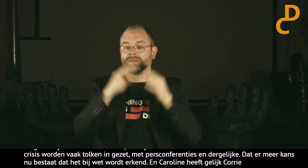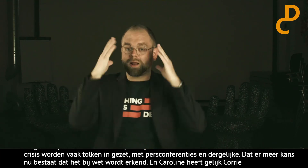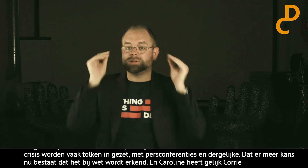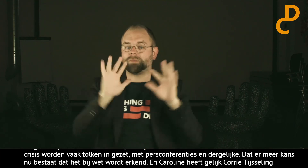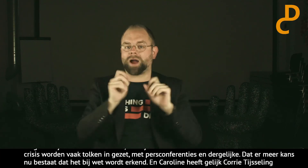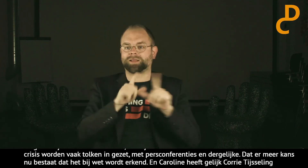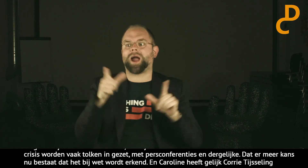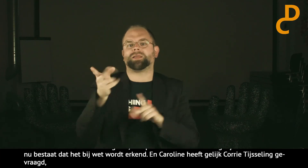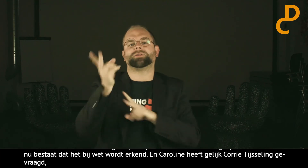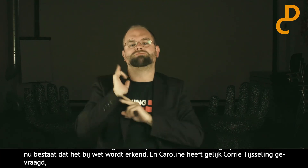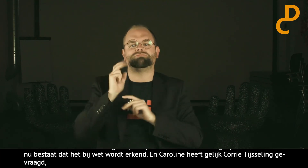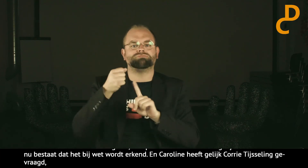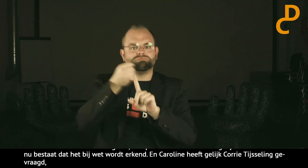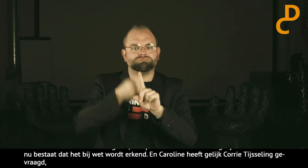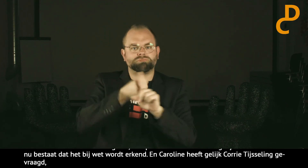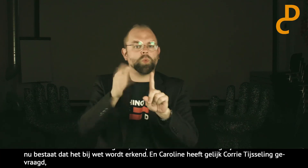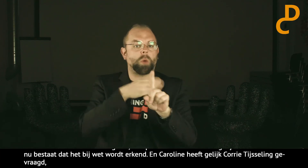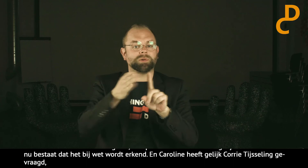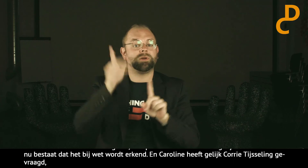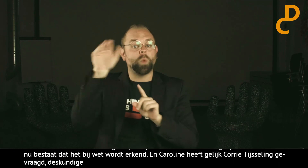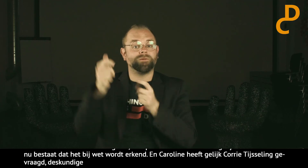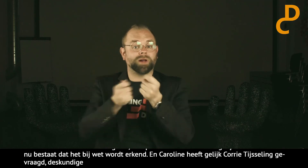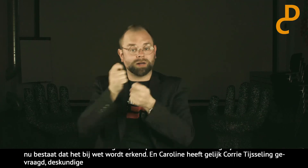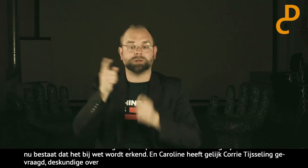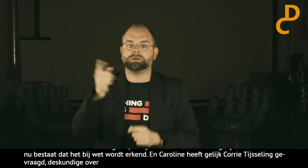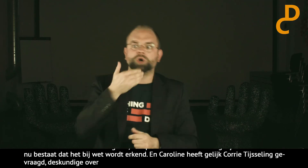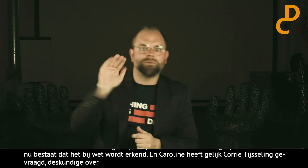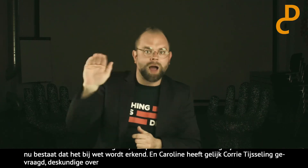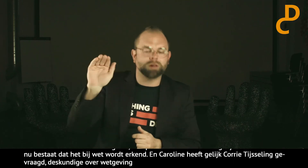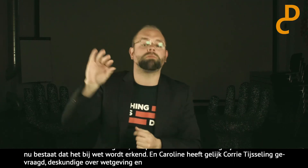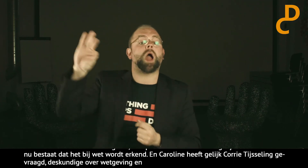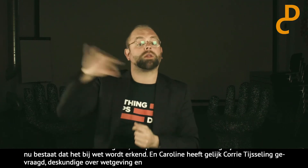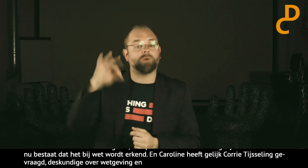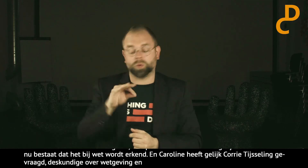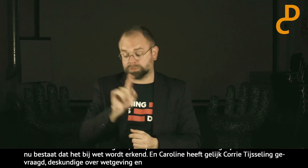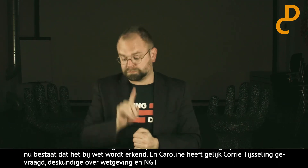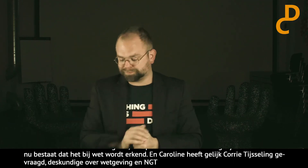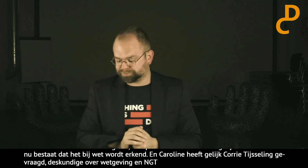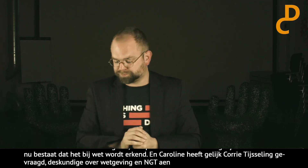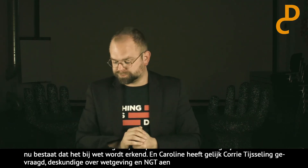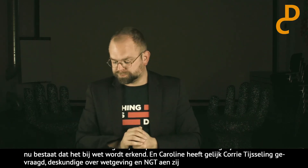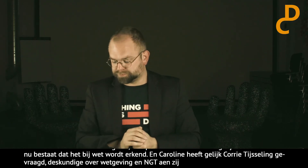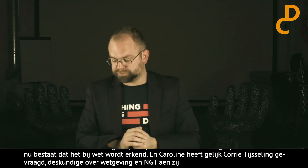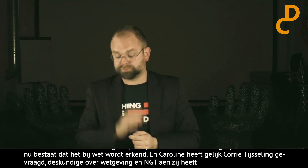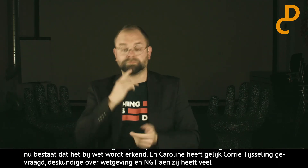wetgeving en de Nederlandse gebarentaal. Zij heeft ook heel veel gelobbyd met de overheid en die heeft zij bevraagd.